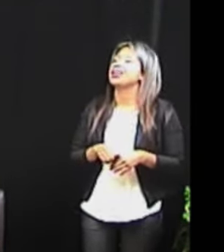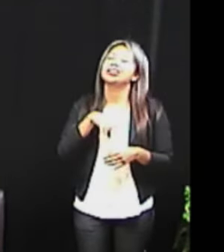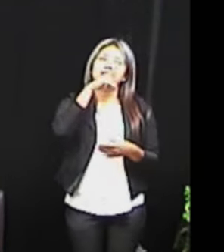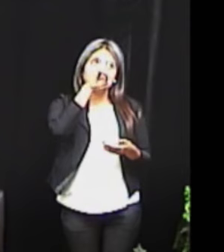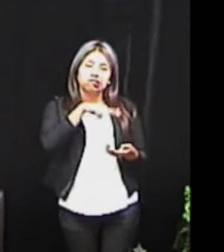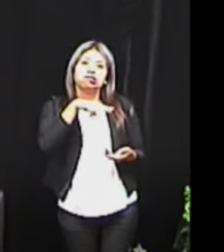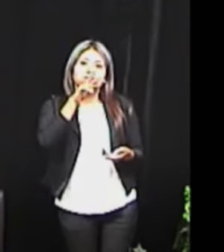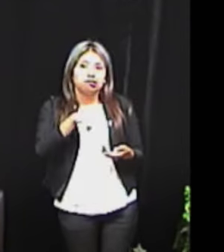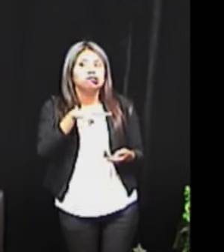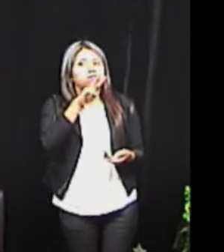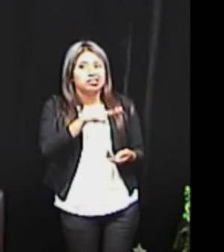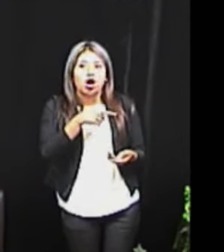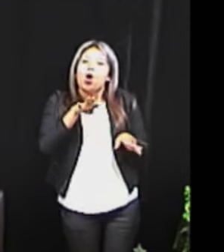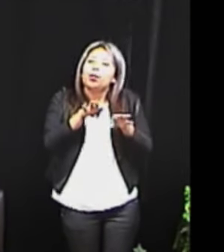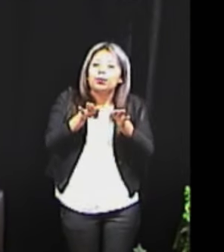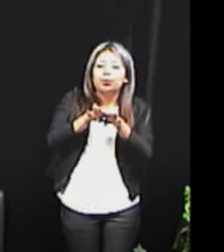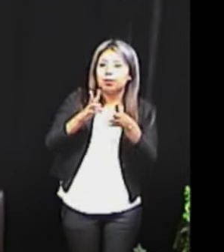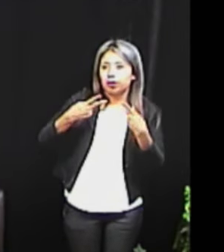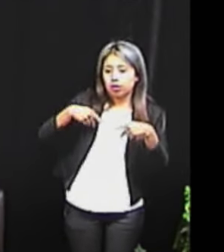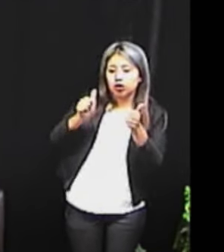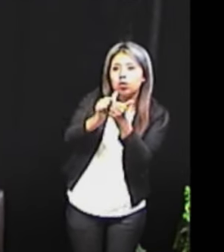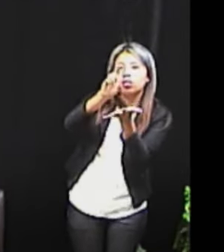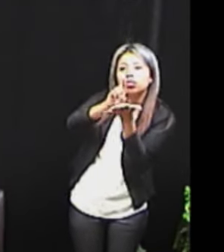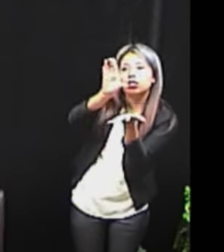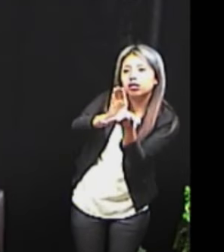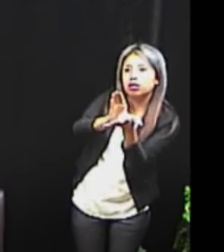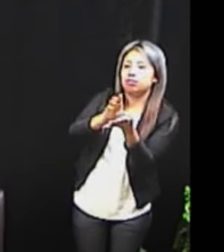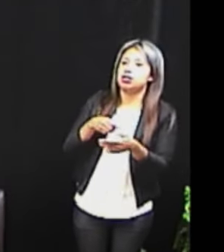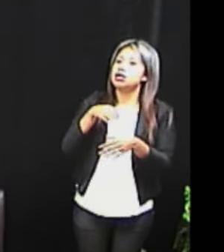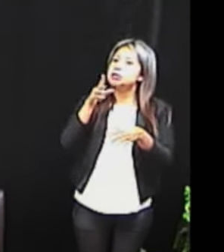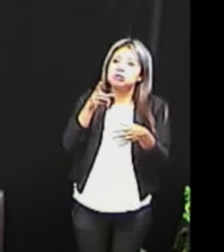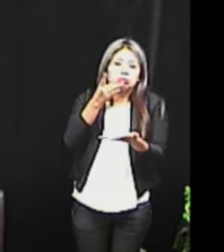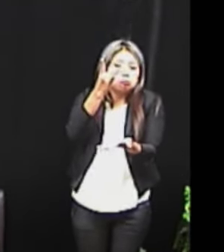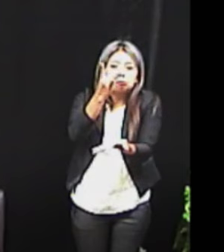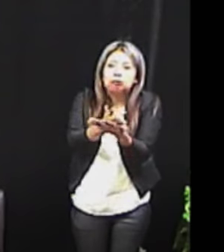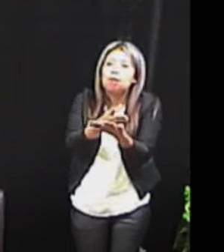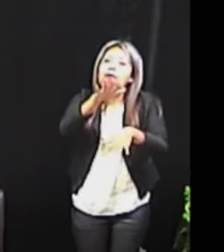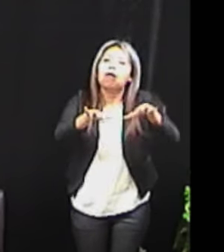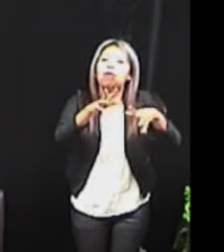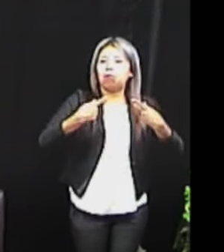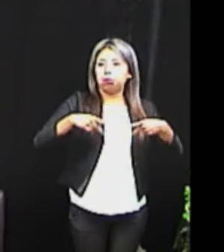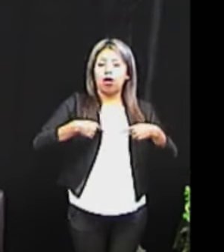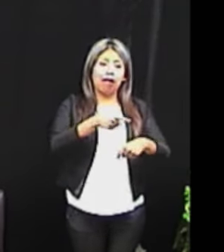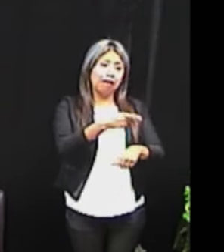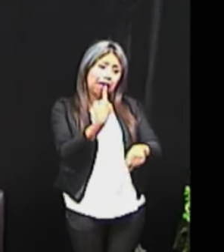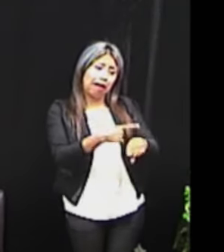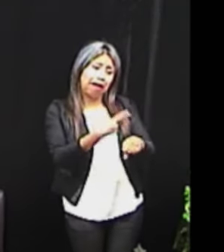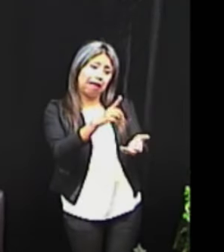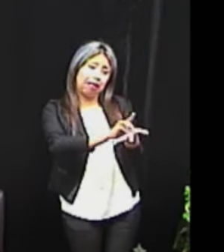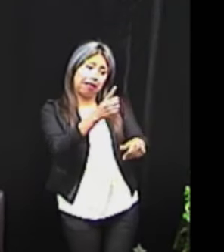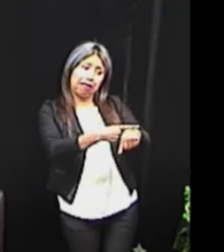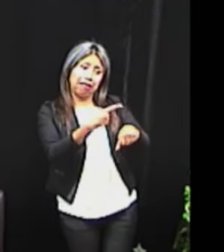caso, el rol de las personas con discapacidad es de pacientes como si se tratara de una enfermedad,